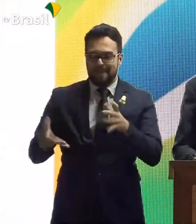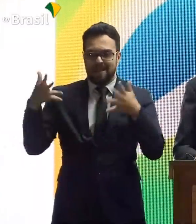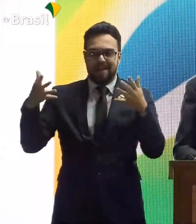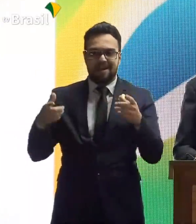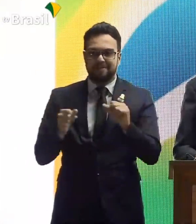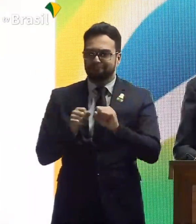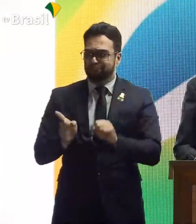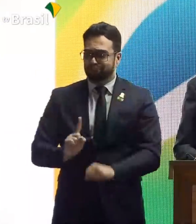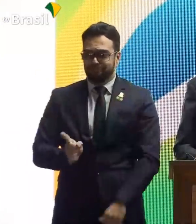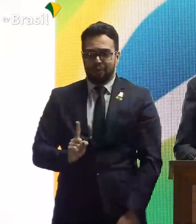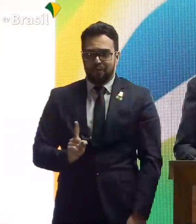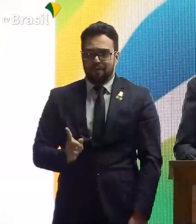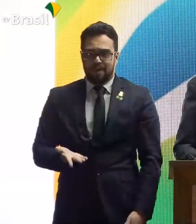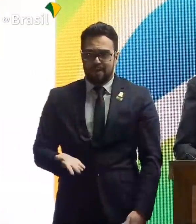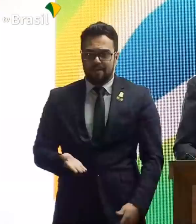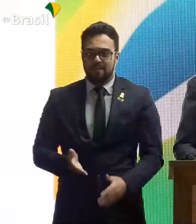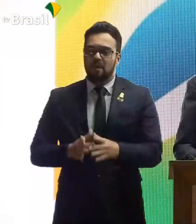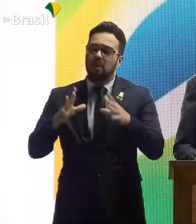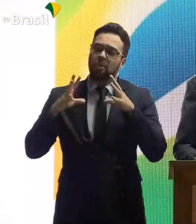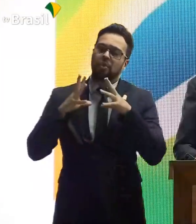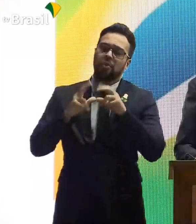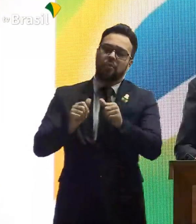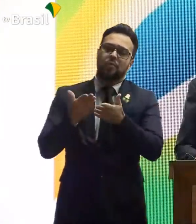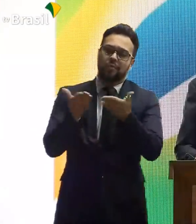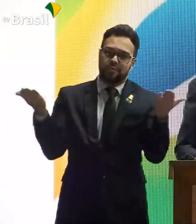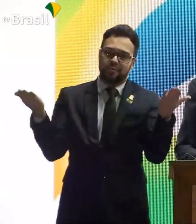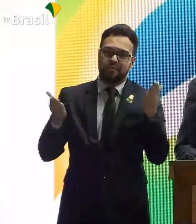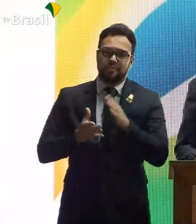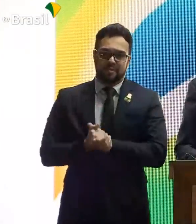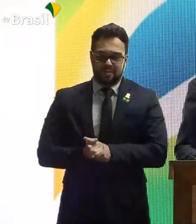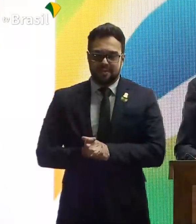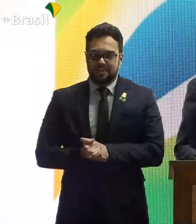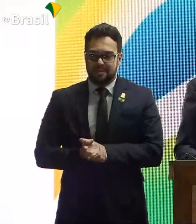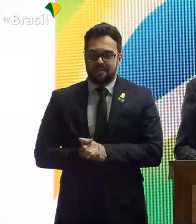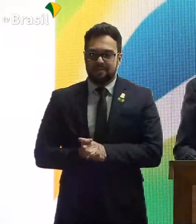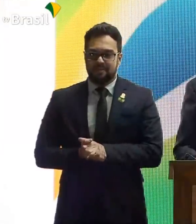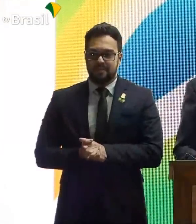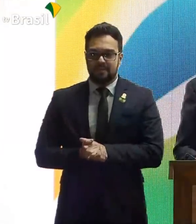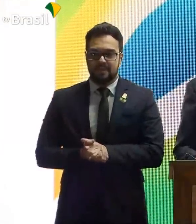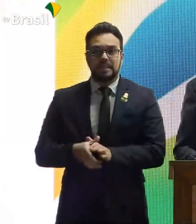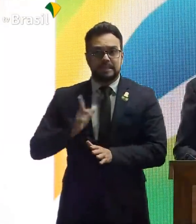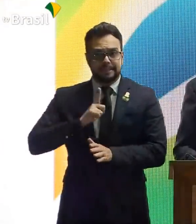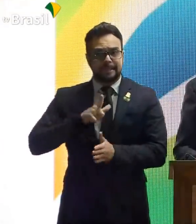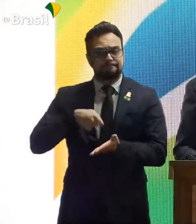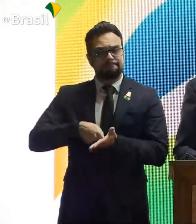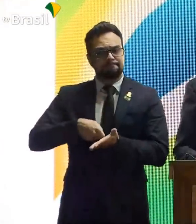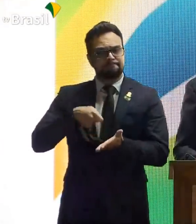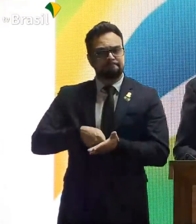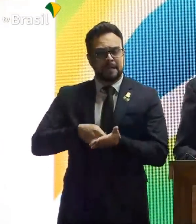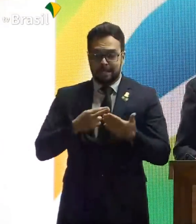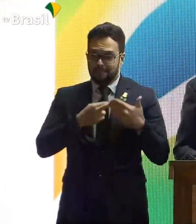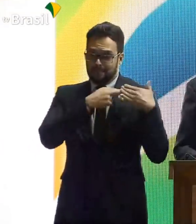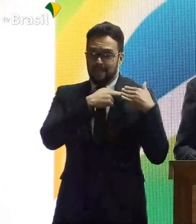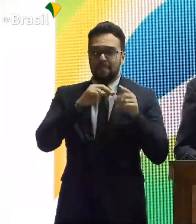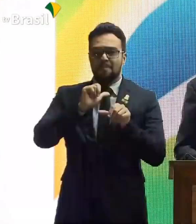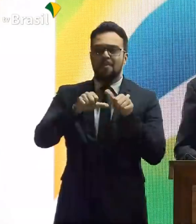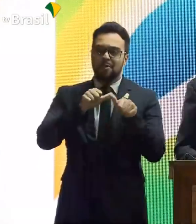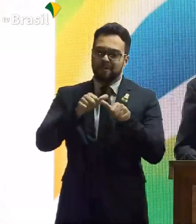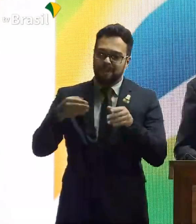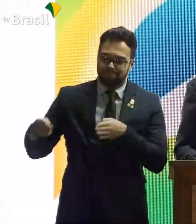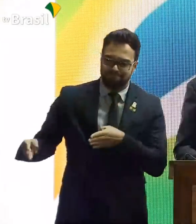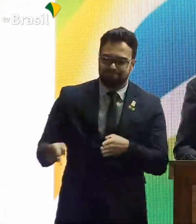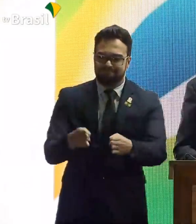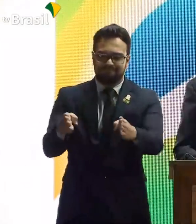Todos nós temos o dever de mudar o destino do Brasil.